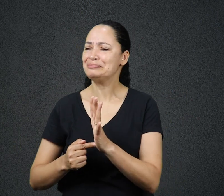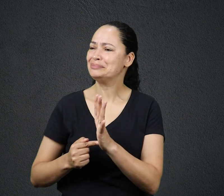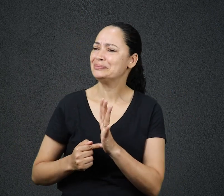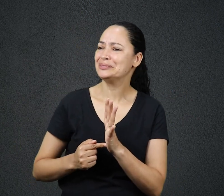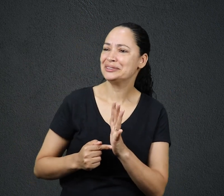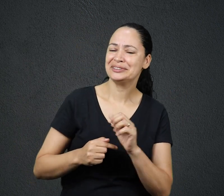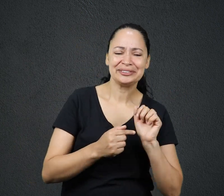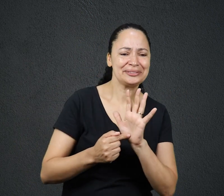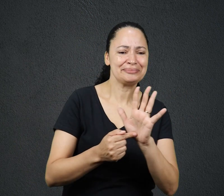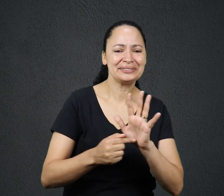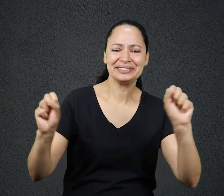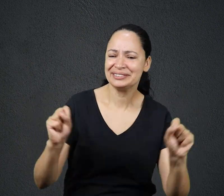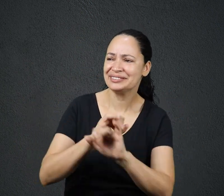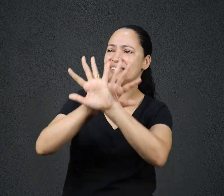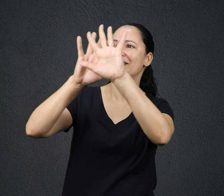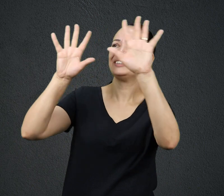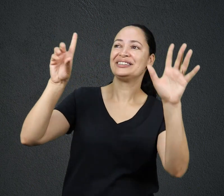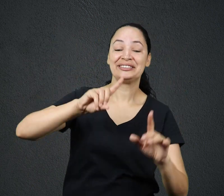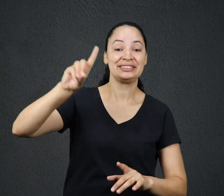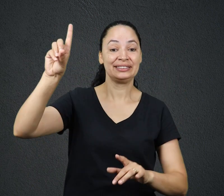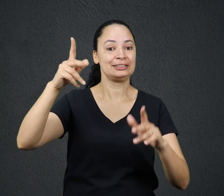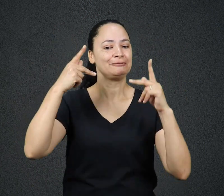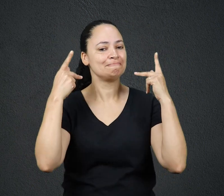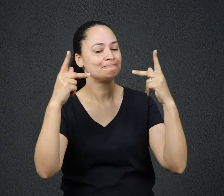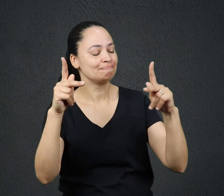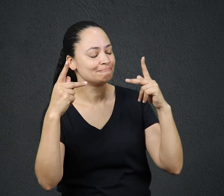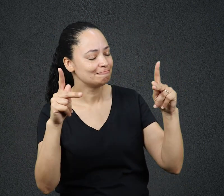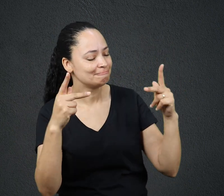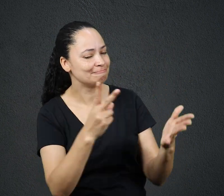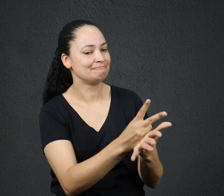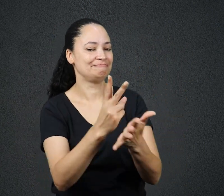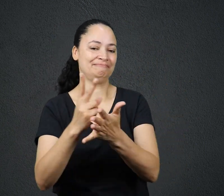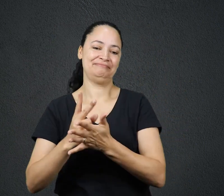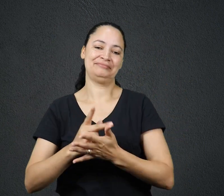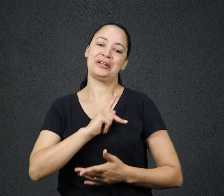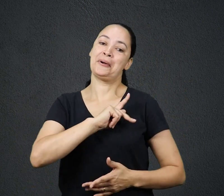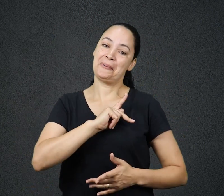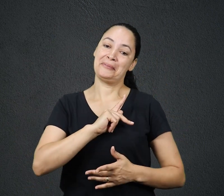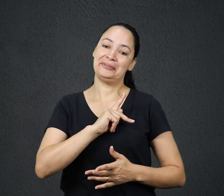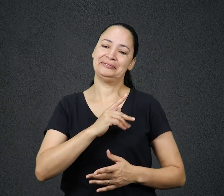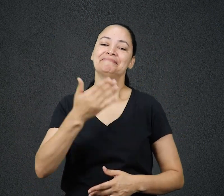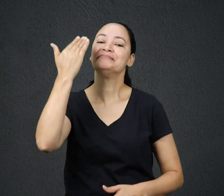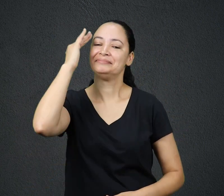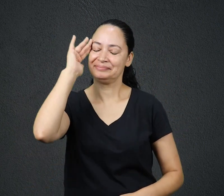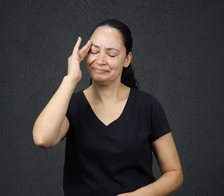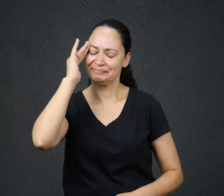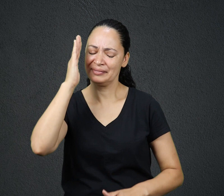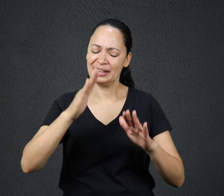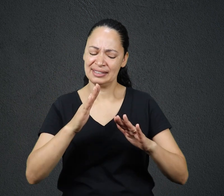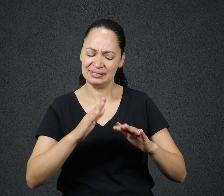glória de Cristo e pregando a sua obra salvadora Paulo logo descobriu que seus sofrimentos contribuíam para